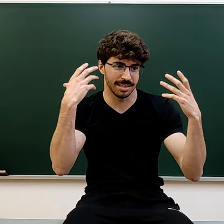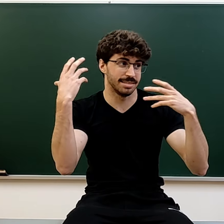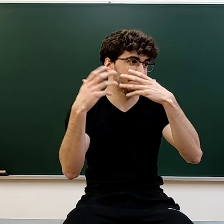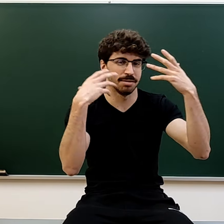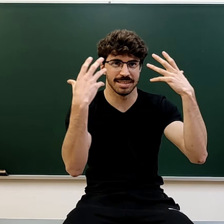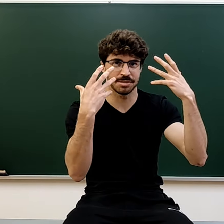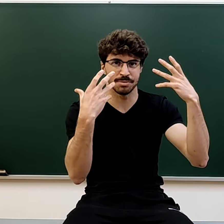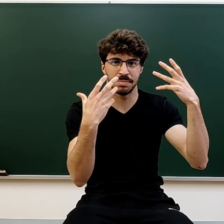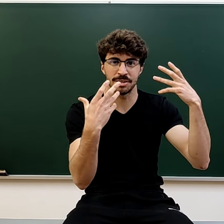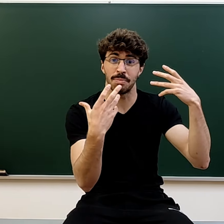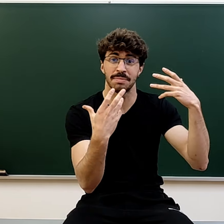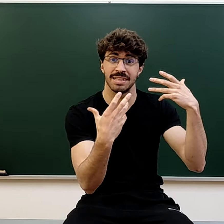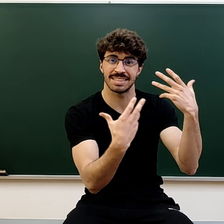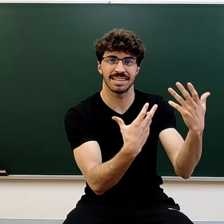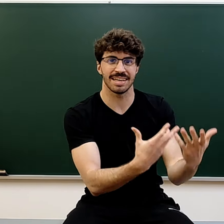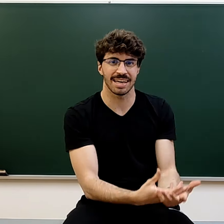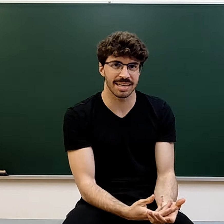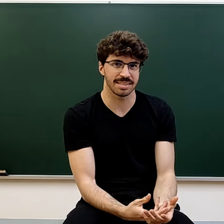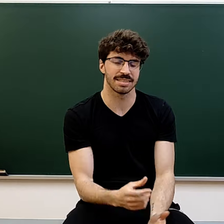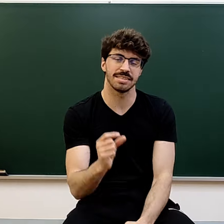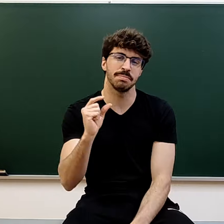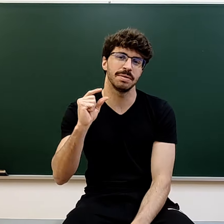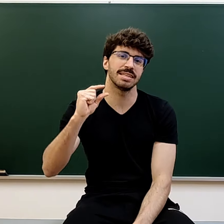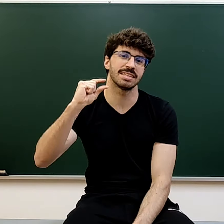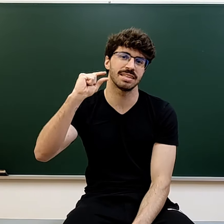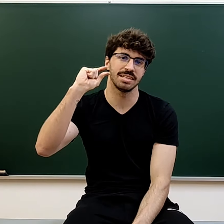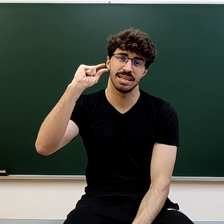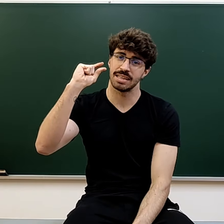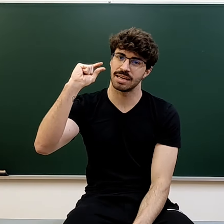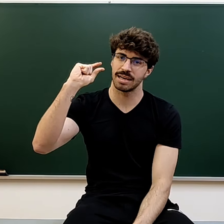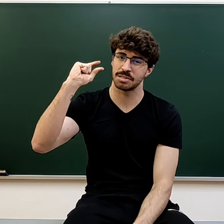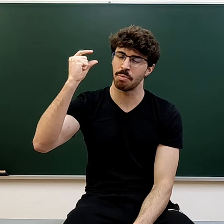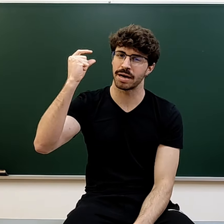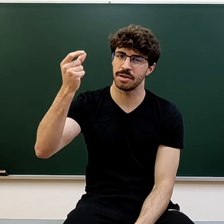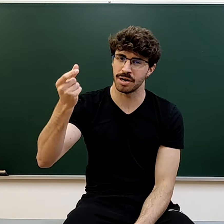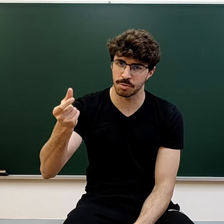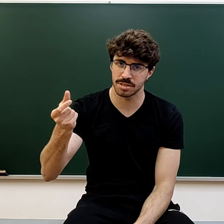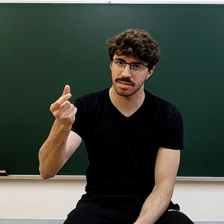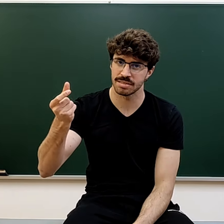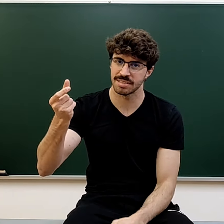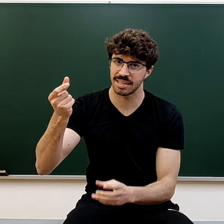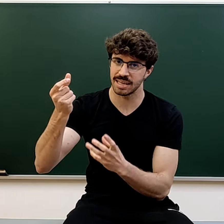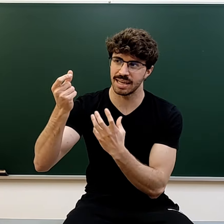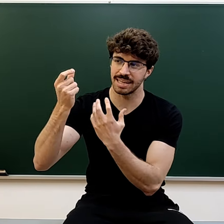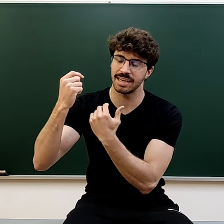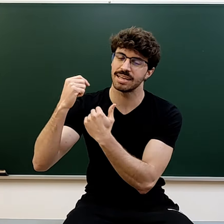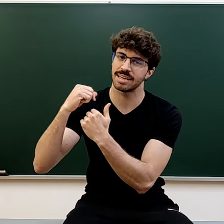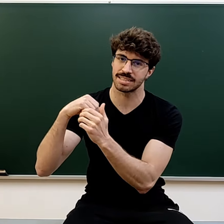te vuelvas una persona completamente distinta a la que eres. Simplemente se trata de que hagas un pequeño ajuste en quién crees